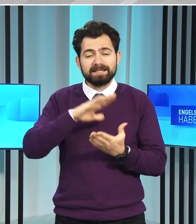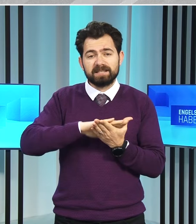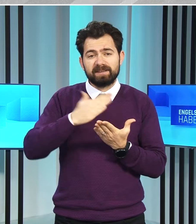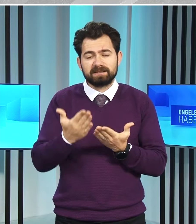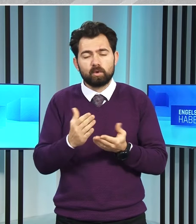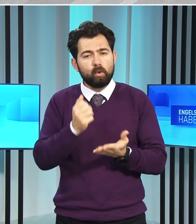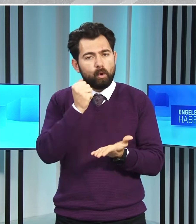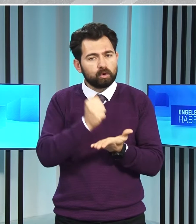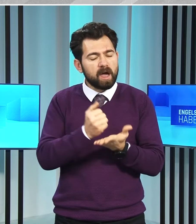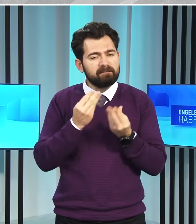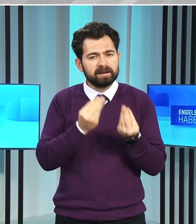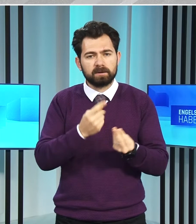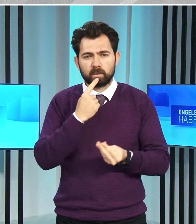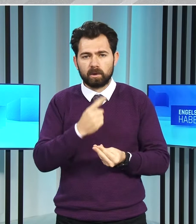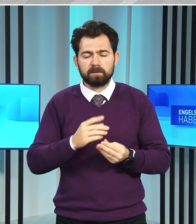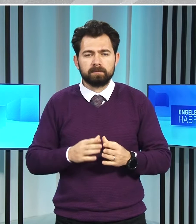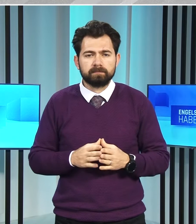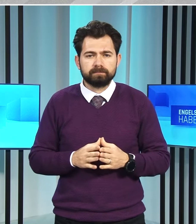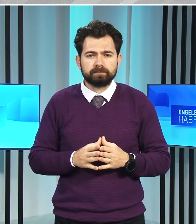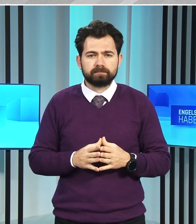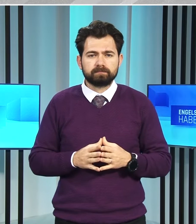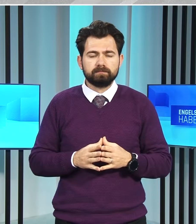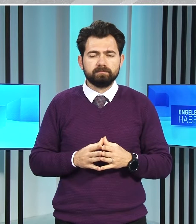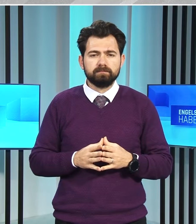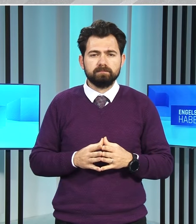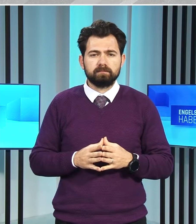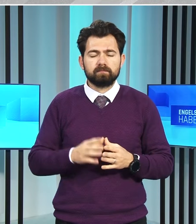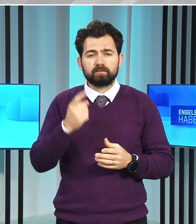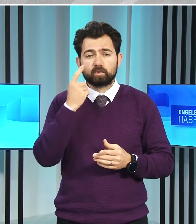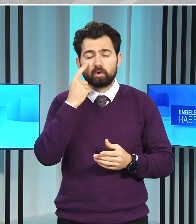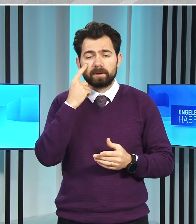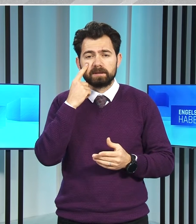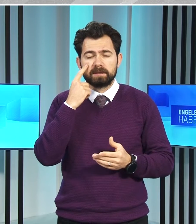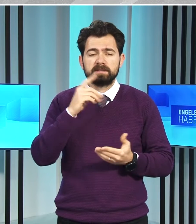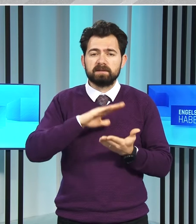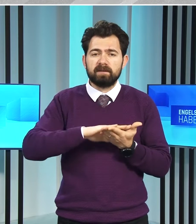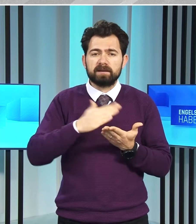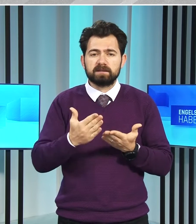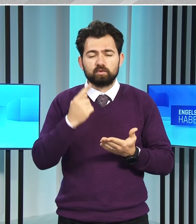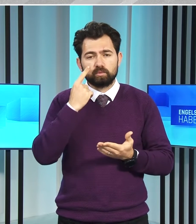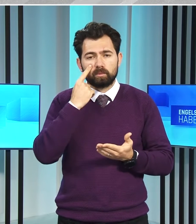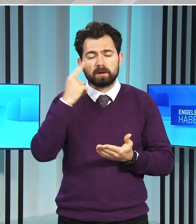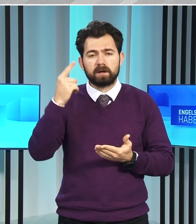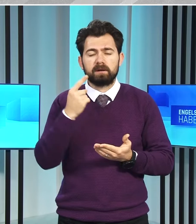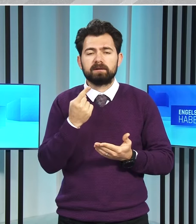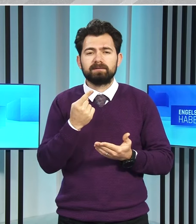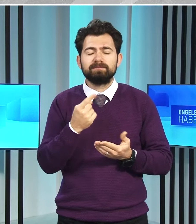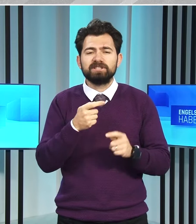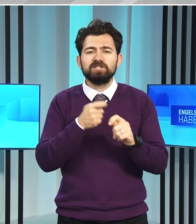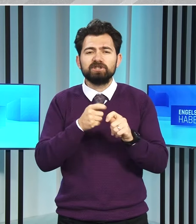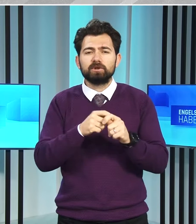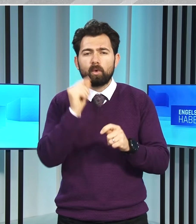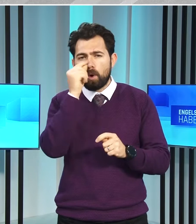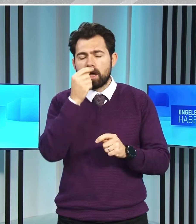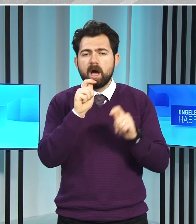istifasına onay verdiğini belirtti. Hükümetin istifasını Cumhurbaşkanı'nın elini